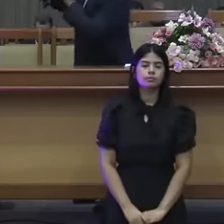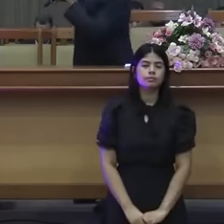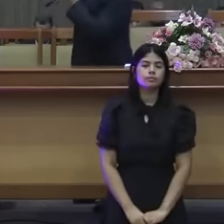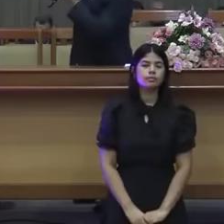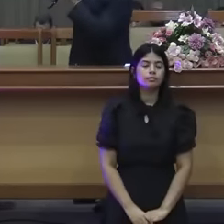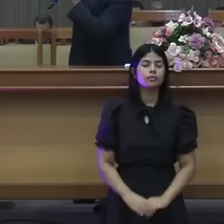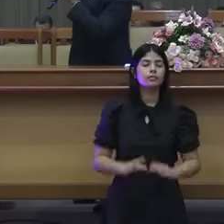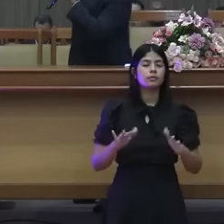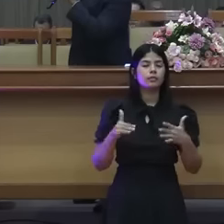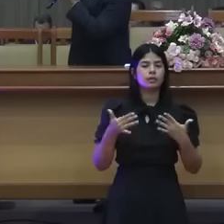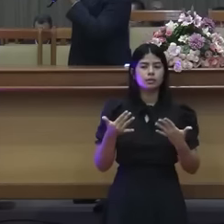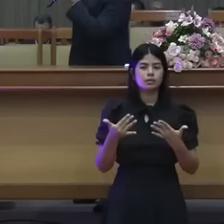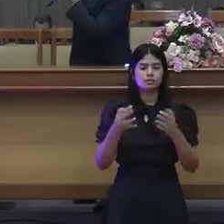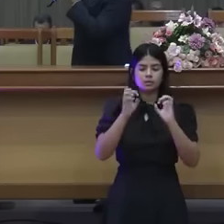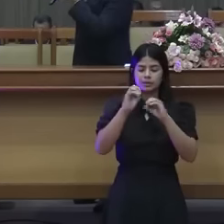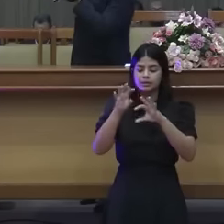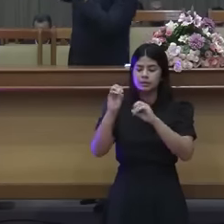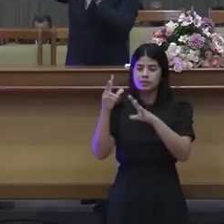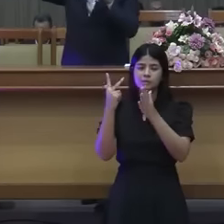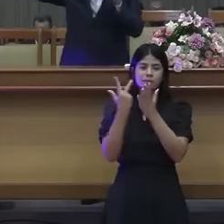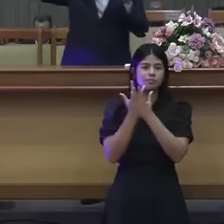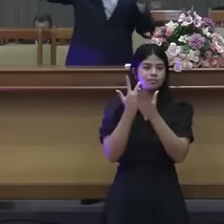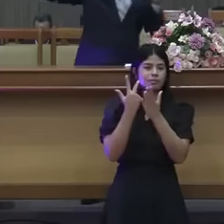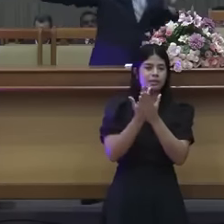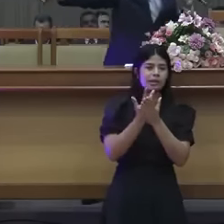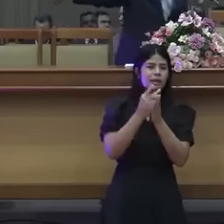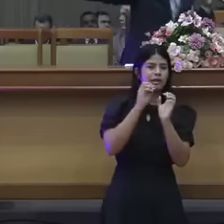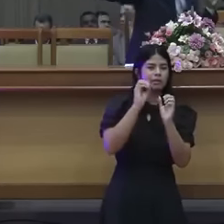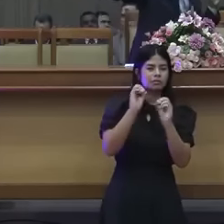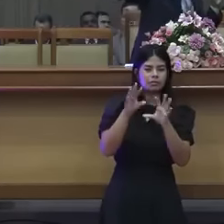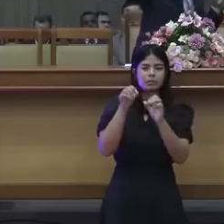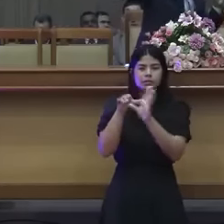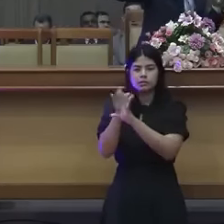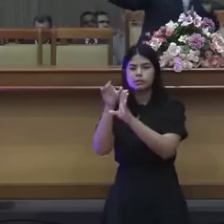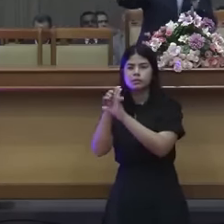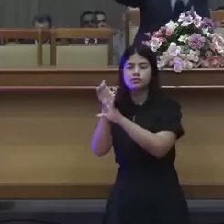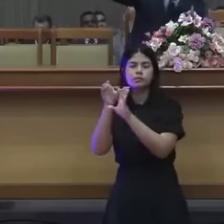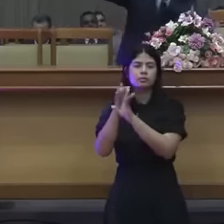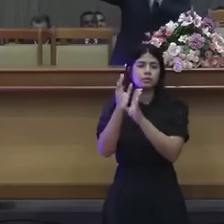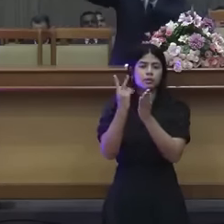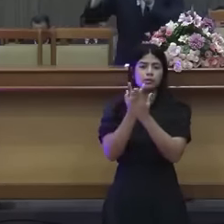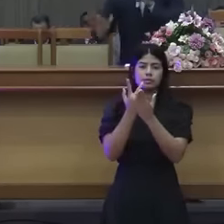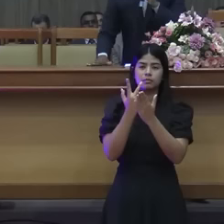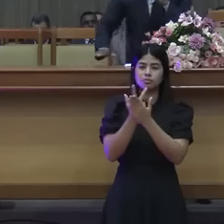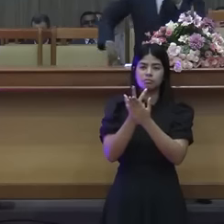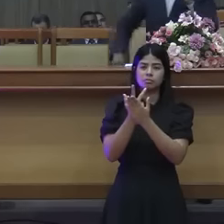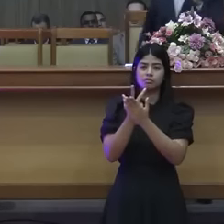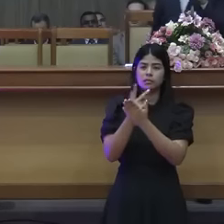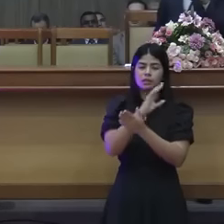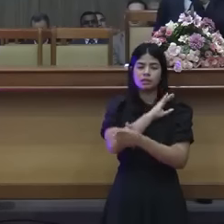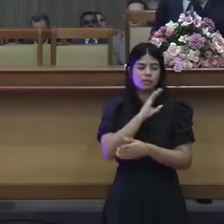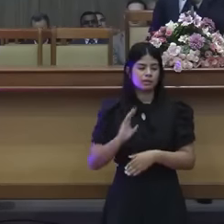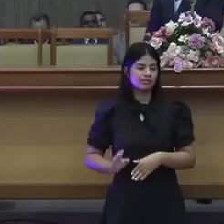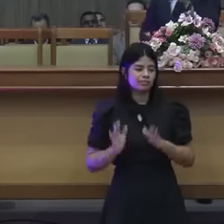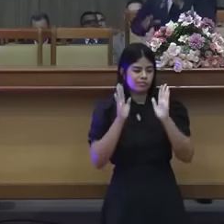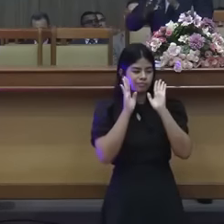vãs sutilezas e vãs filoso que não é segundo Cristo.